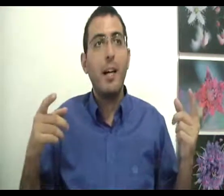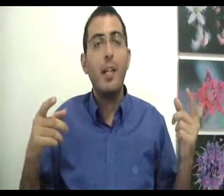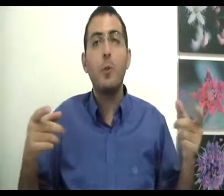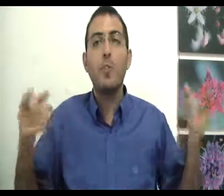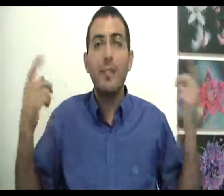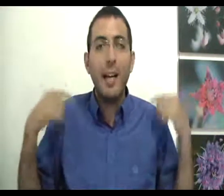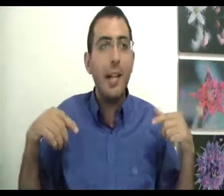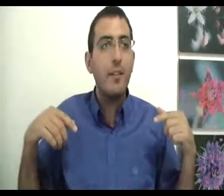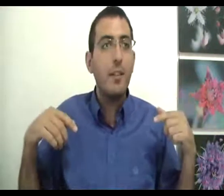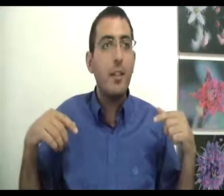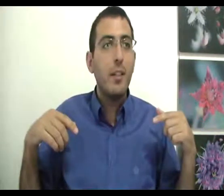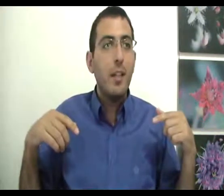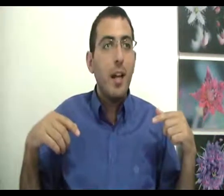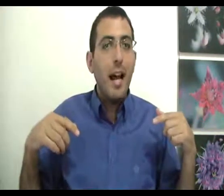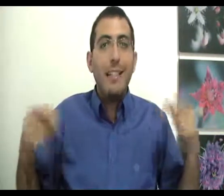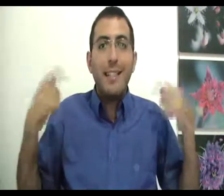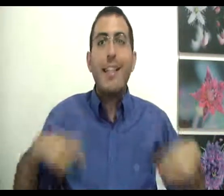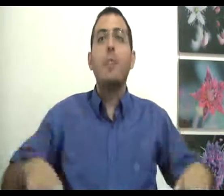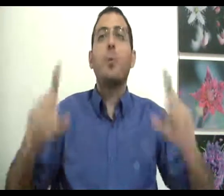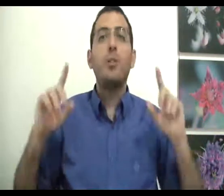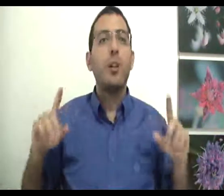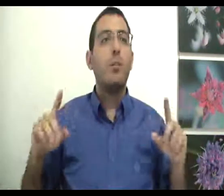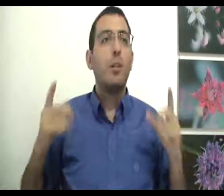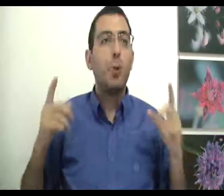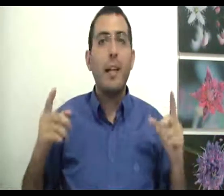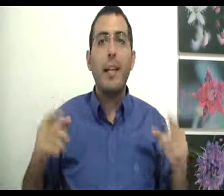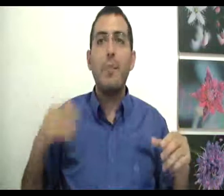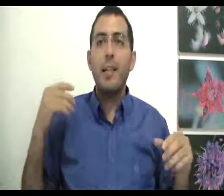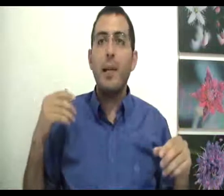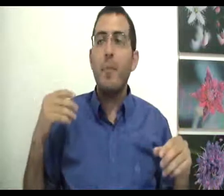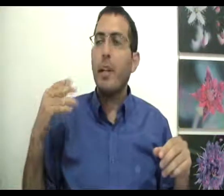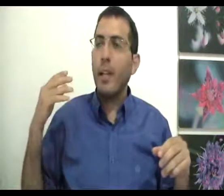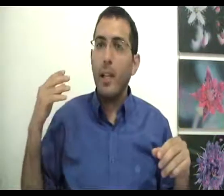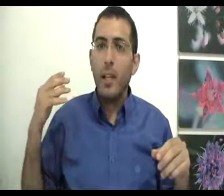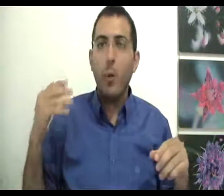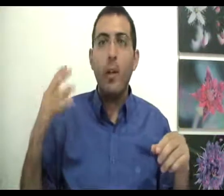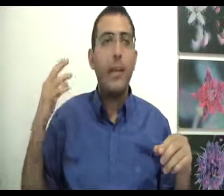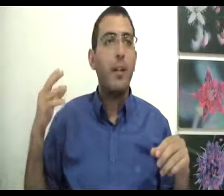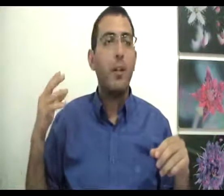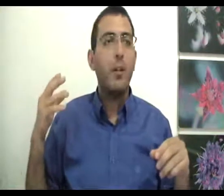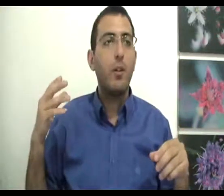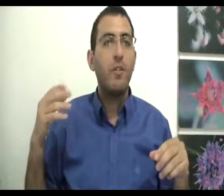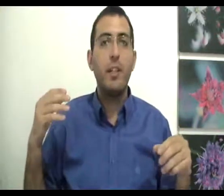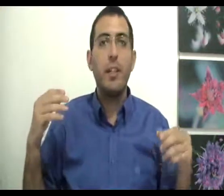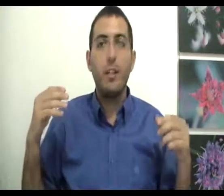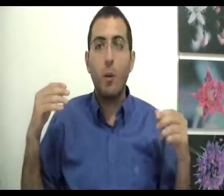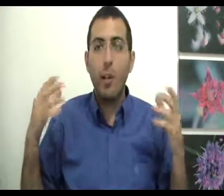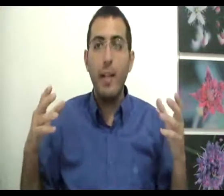אלא שהוא מבטר עליו, עד כדי כך שהוא רוצה אותו. לדוגמה, נגיד בן אדם חולה וחולה,